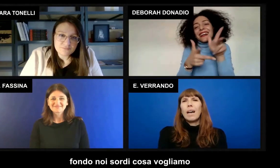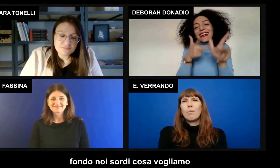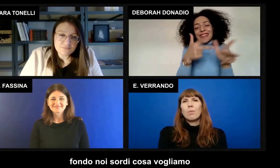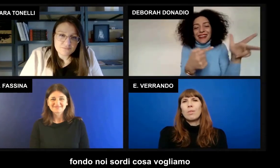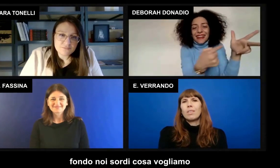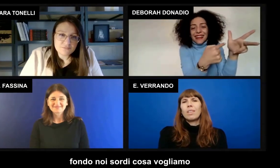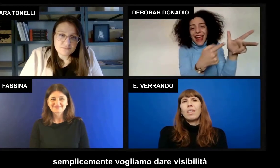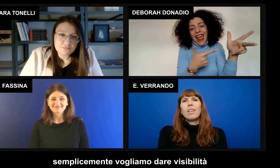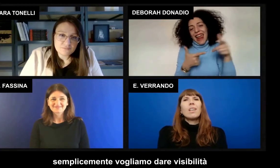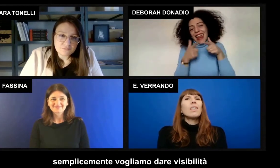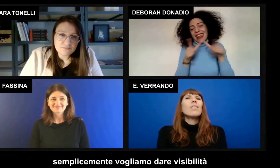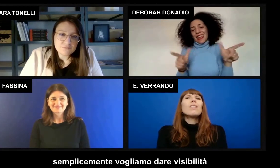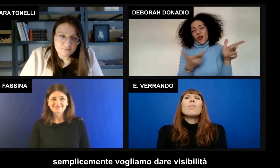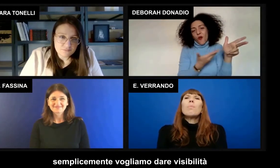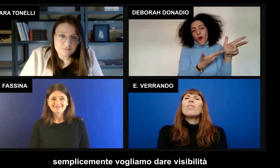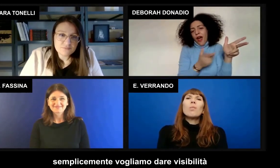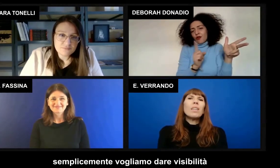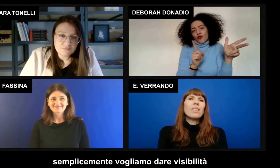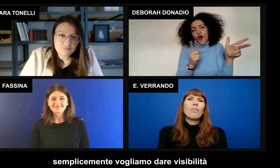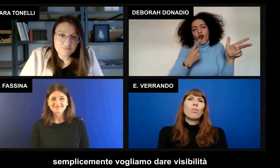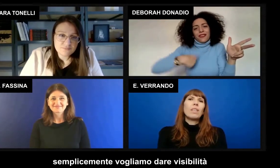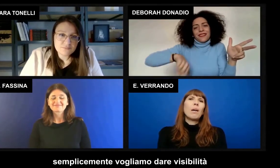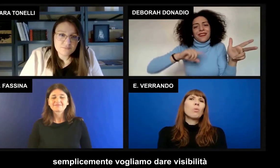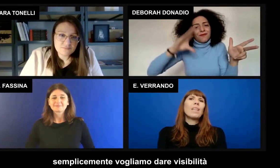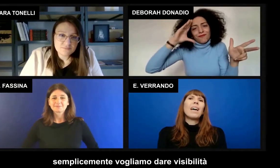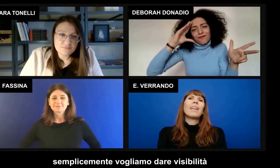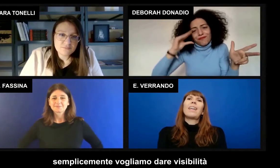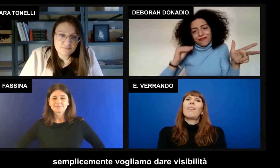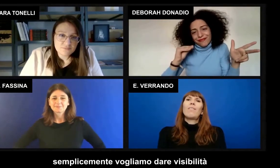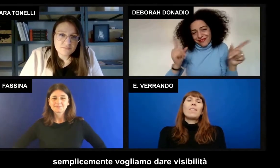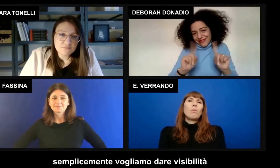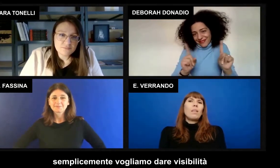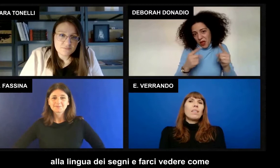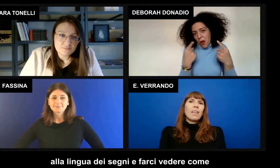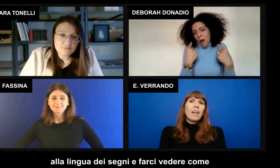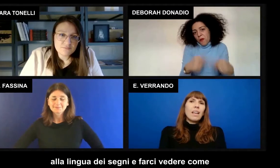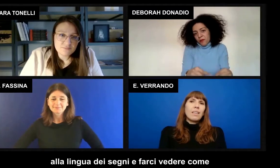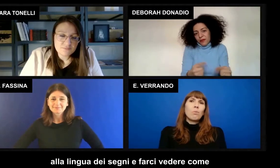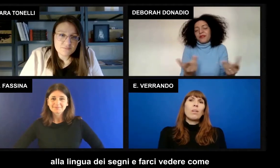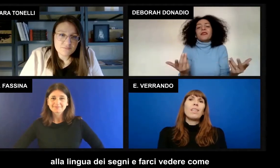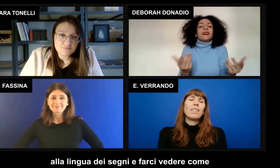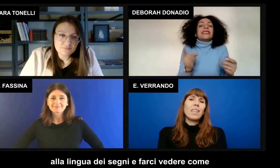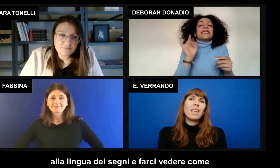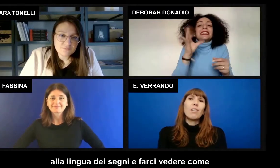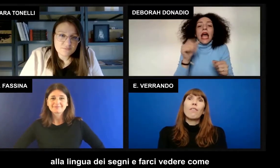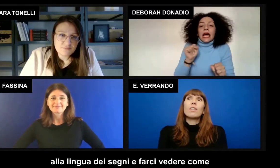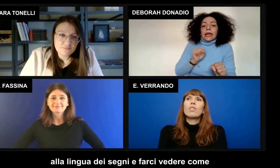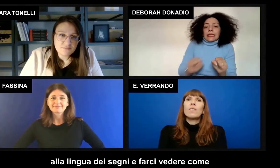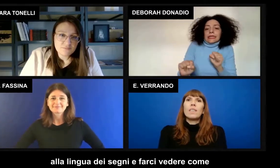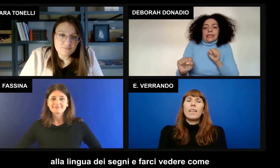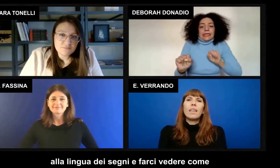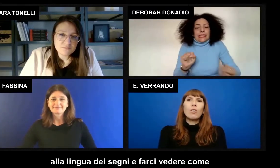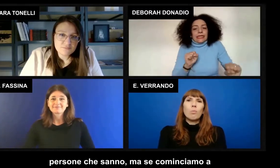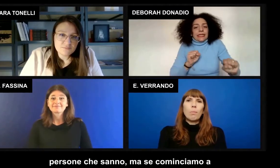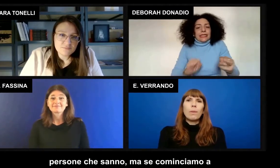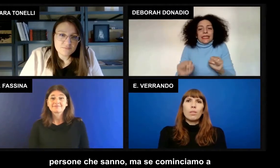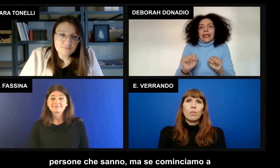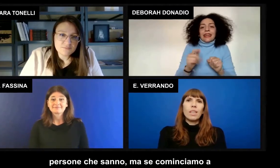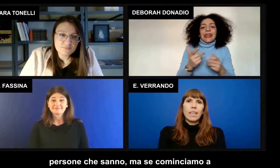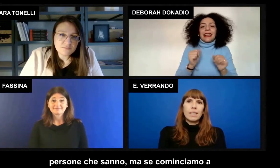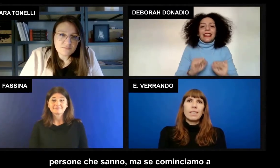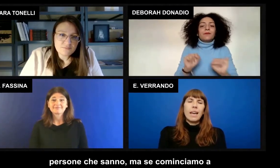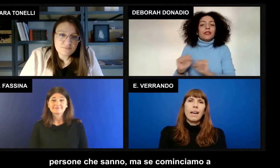vogliamo? Semplicemente vogliamo dare visibilità alla lingua dei segni e farci vedere come